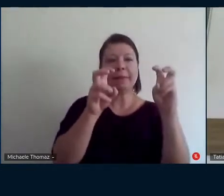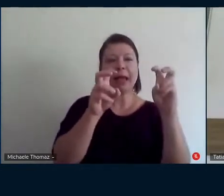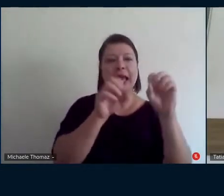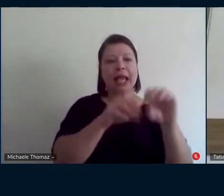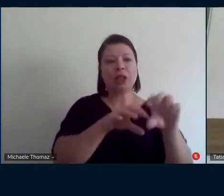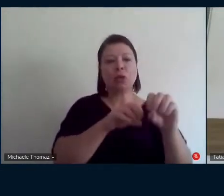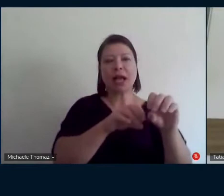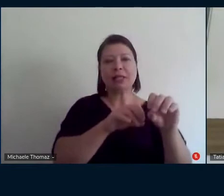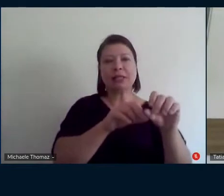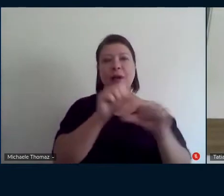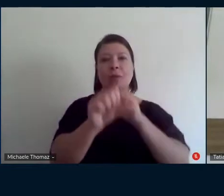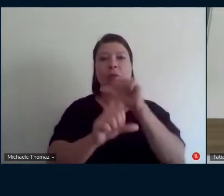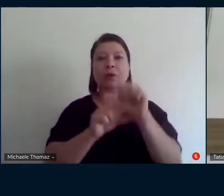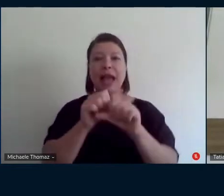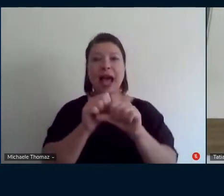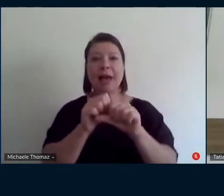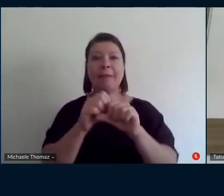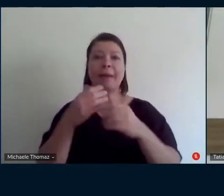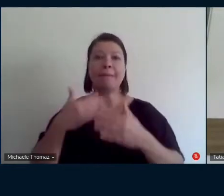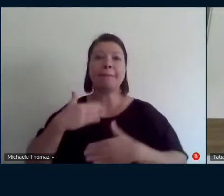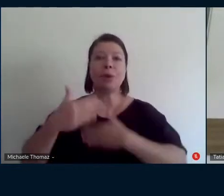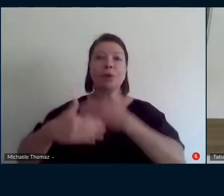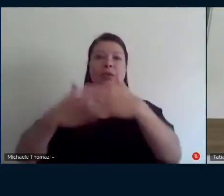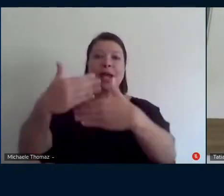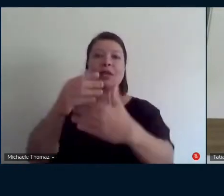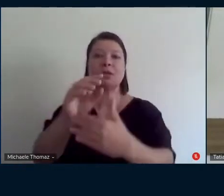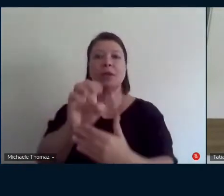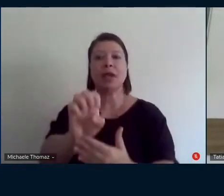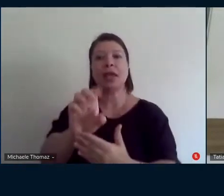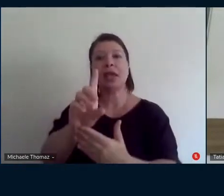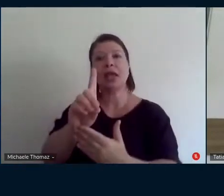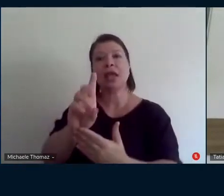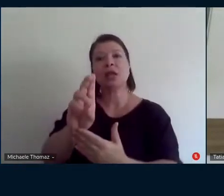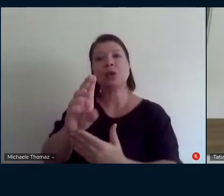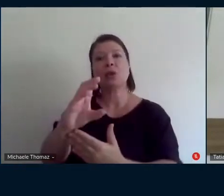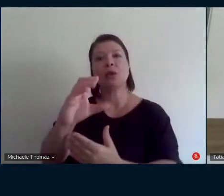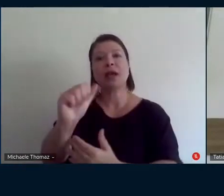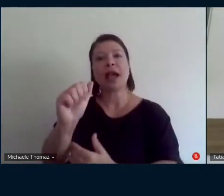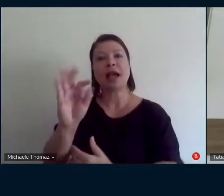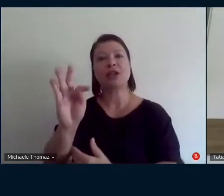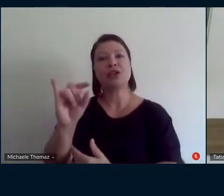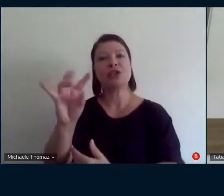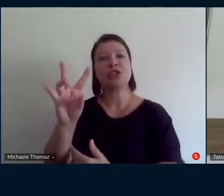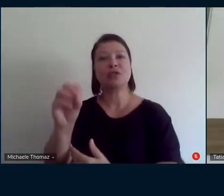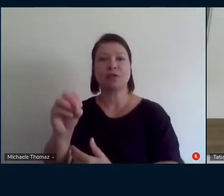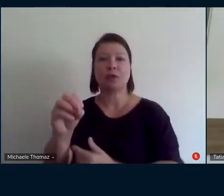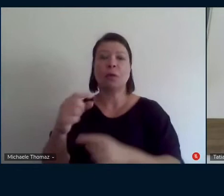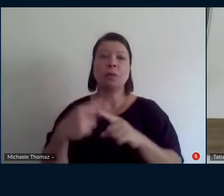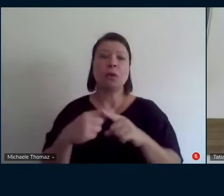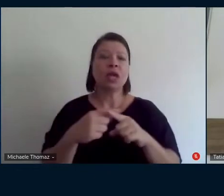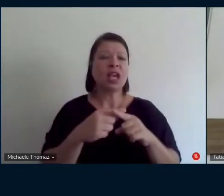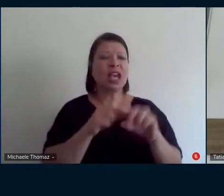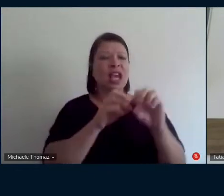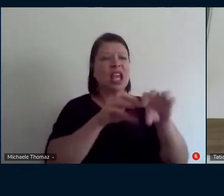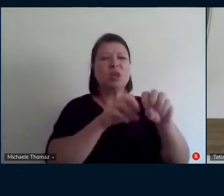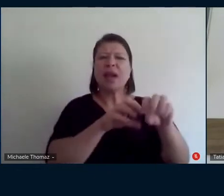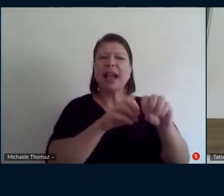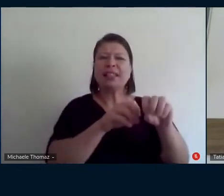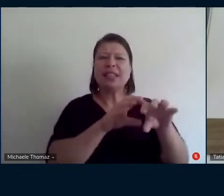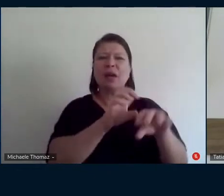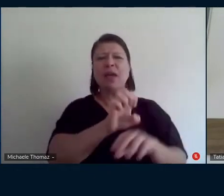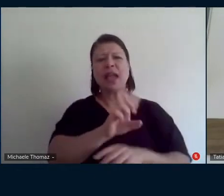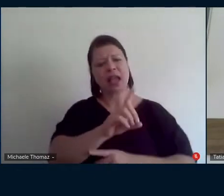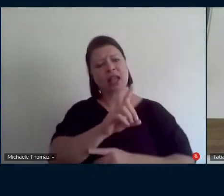tese é o conceito central da sua tese e aí a educação fica tão ampla porque a gente lê o título e depois a gente vai entender que